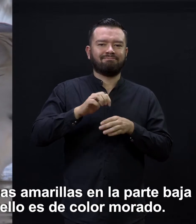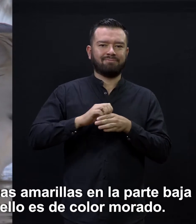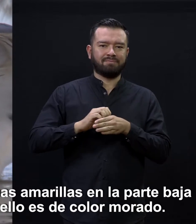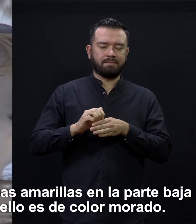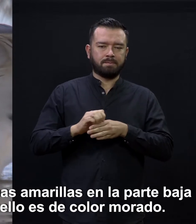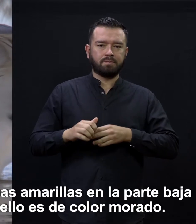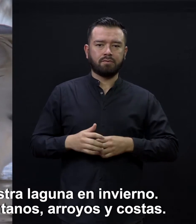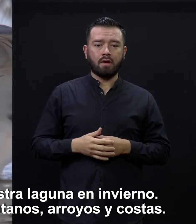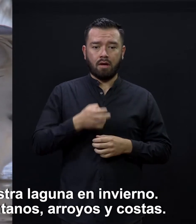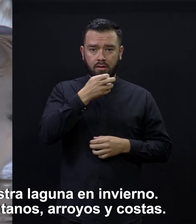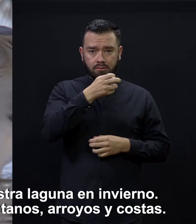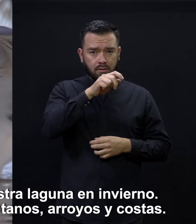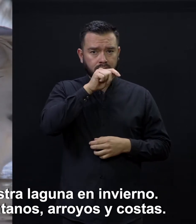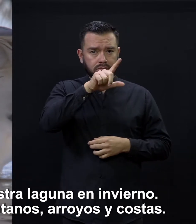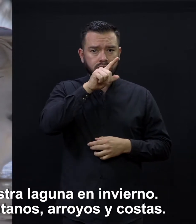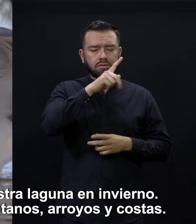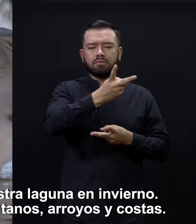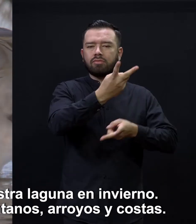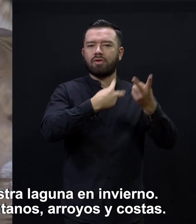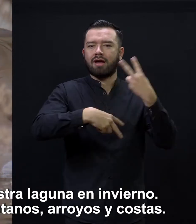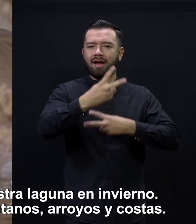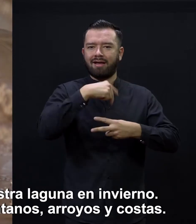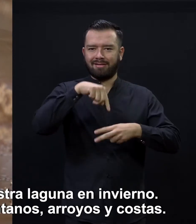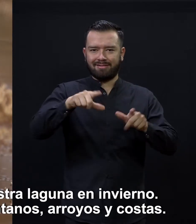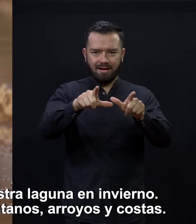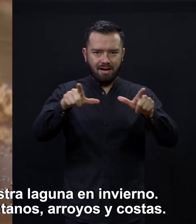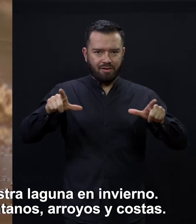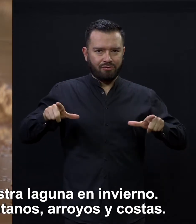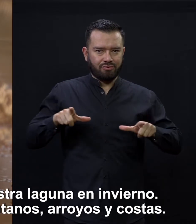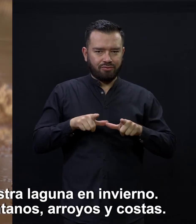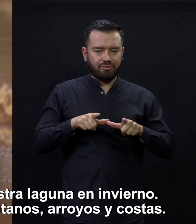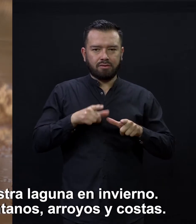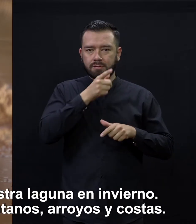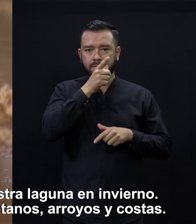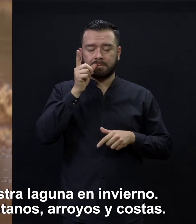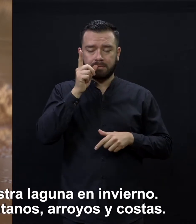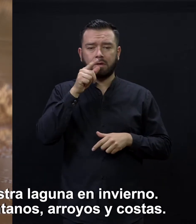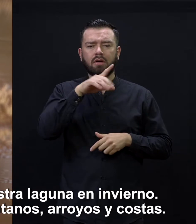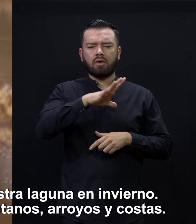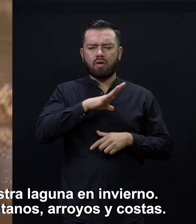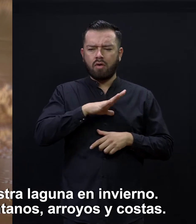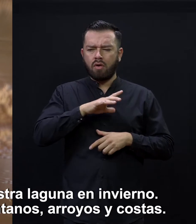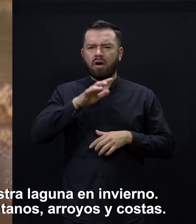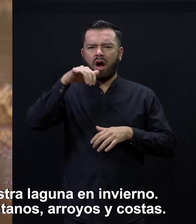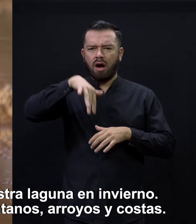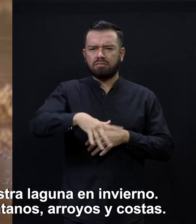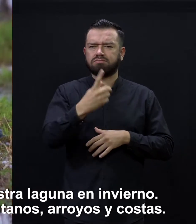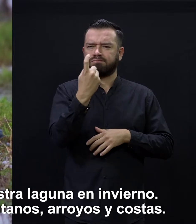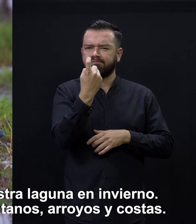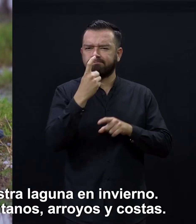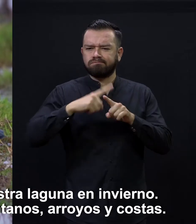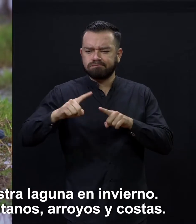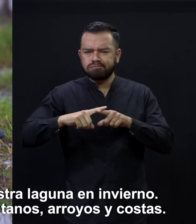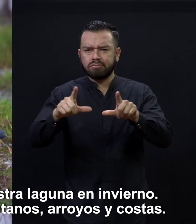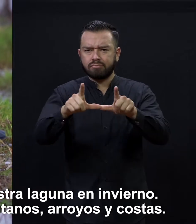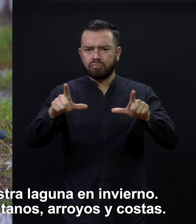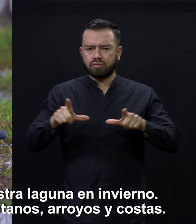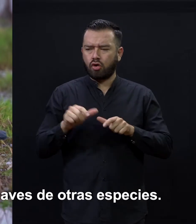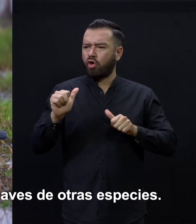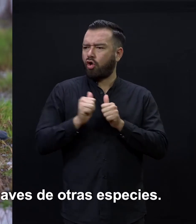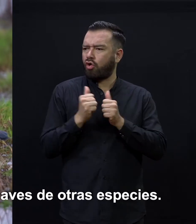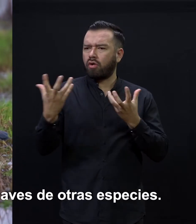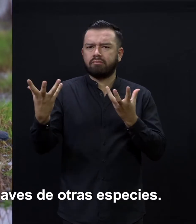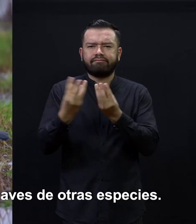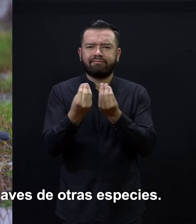es de color morado. Esta ave visita nuestra laguna en invierno. Se encuentra en pantanos, arroyos y costas.